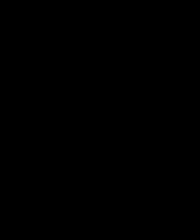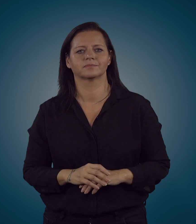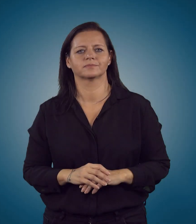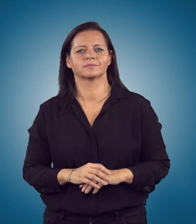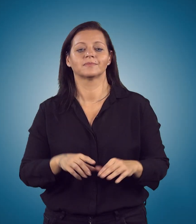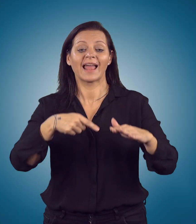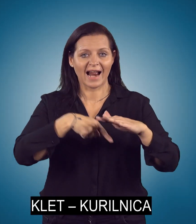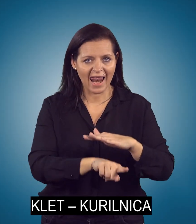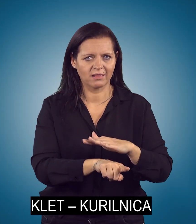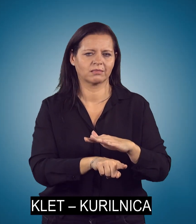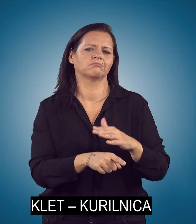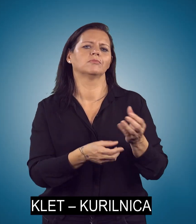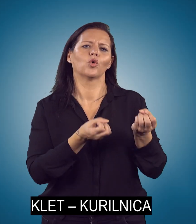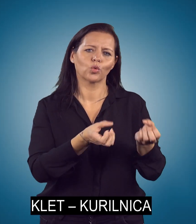Klet, kurilnica.